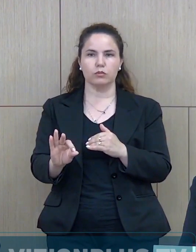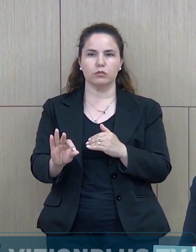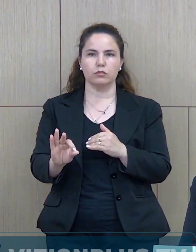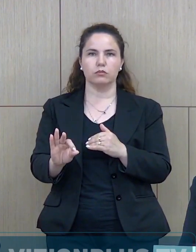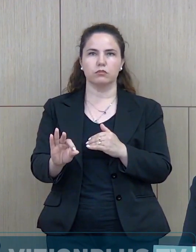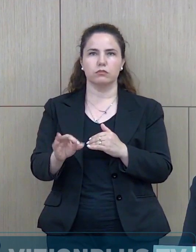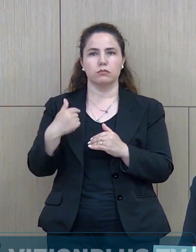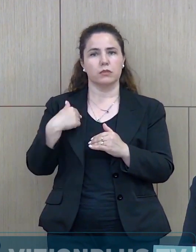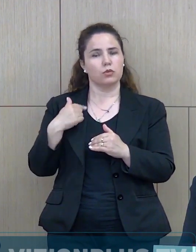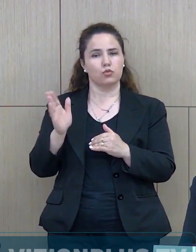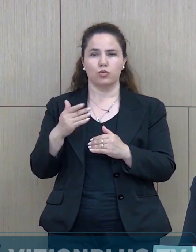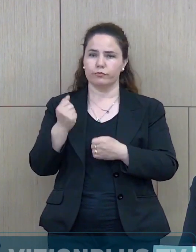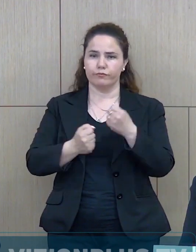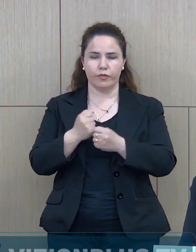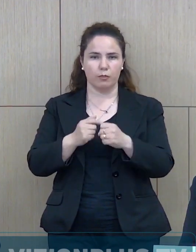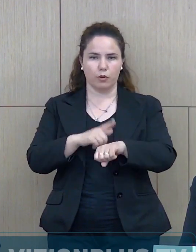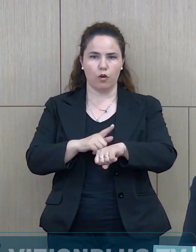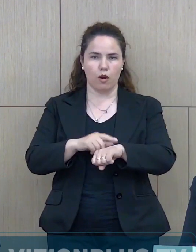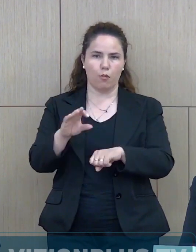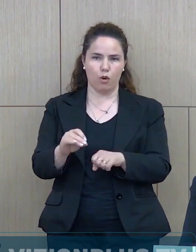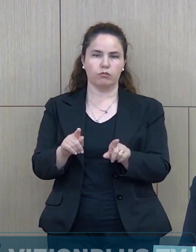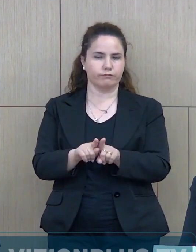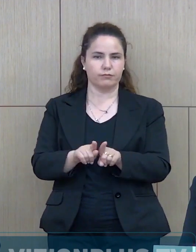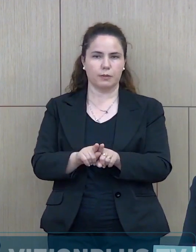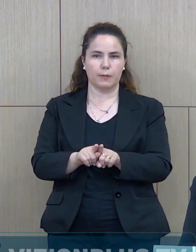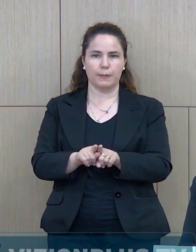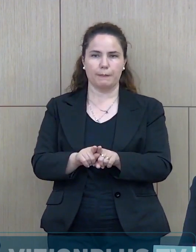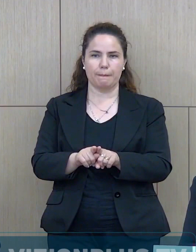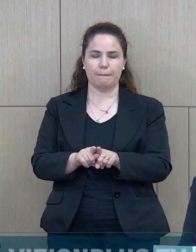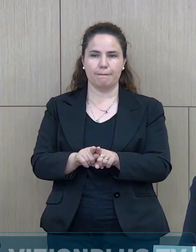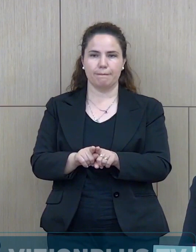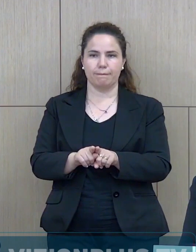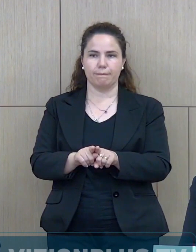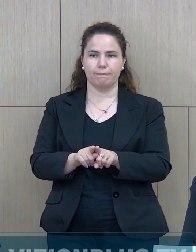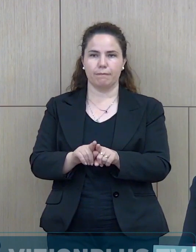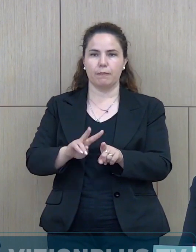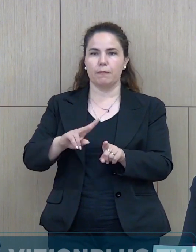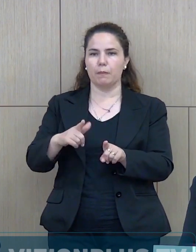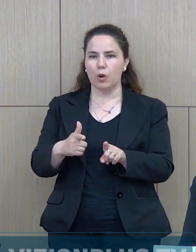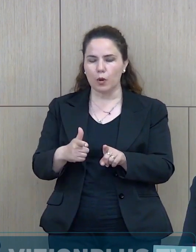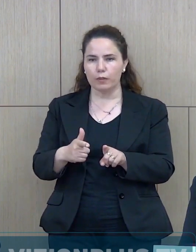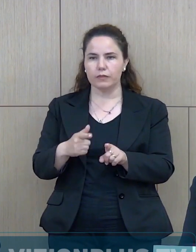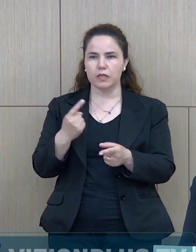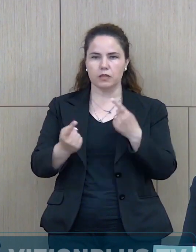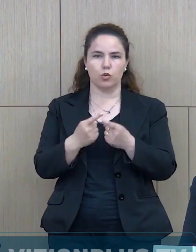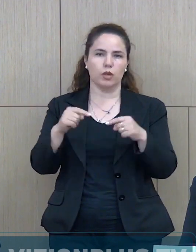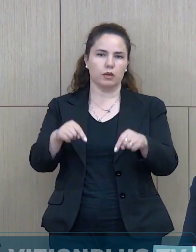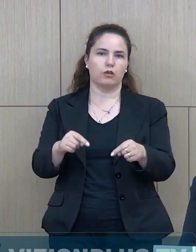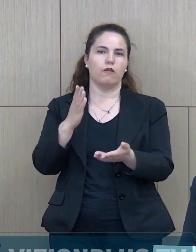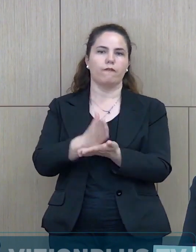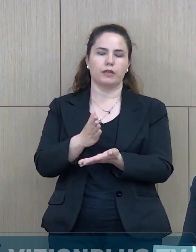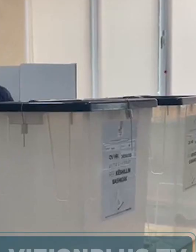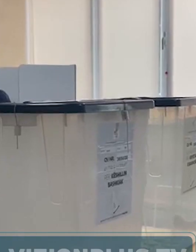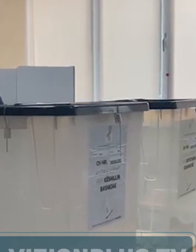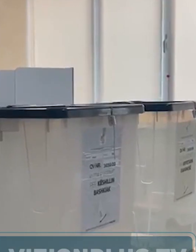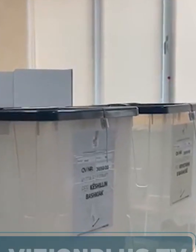dhe me resurset njërzore që kemi patur për të ndryshuar situatën. Po, kjo